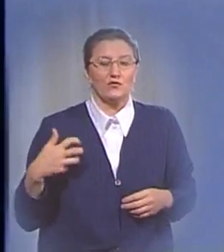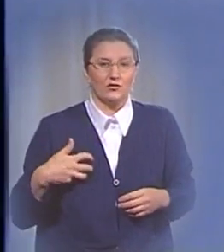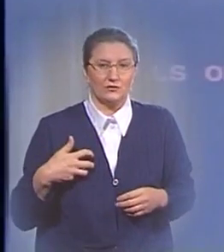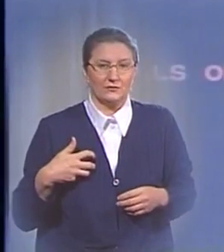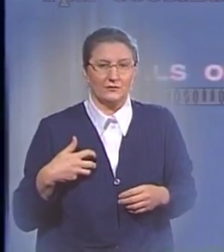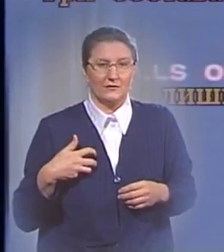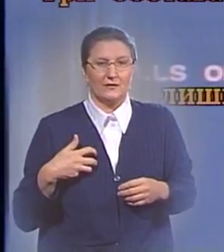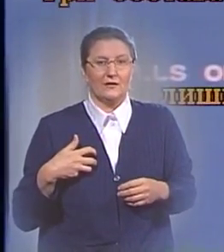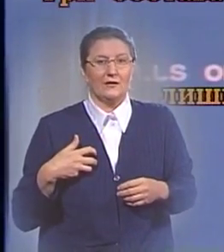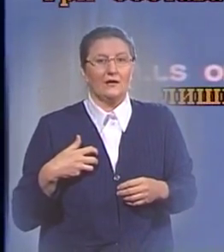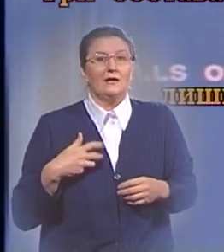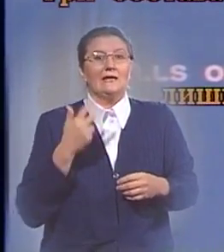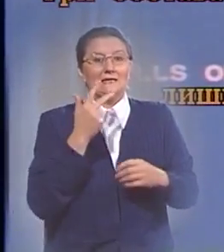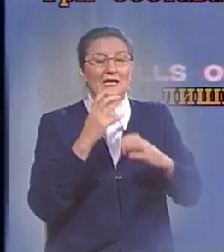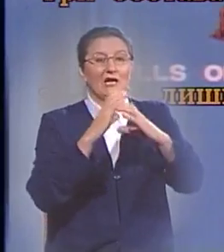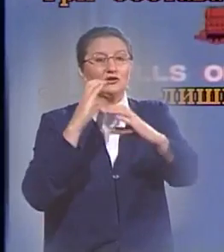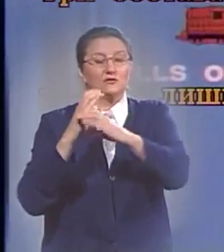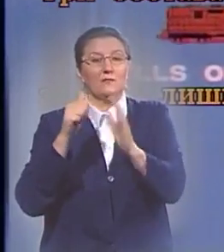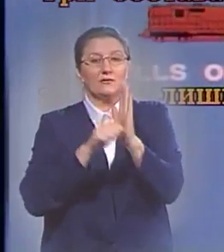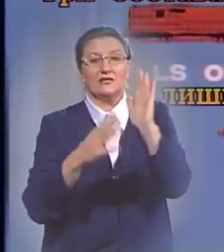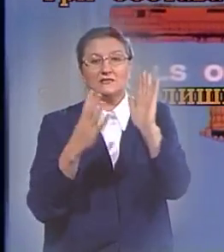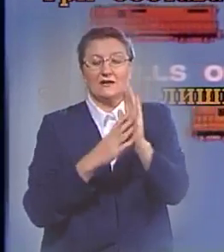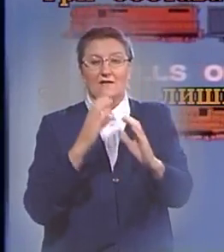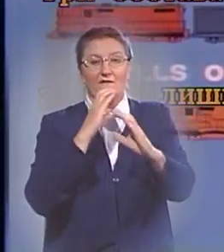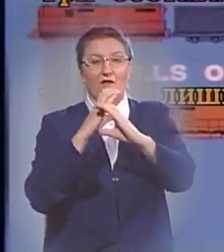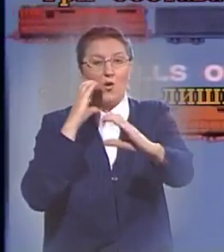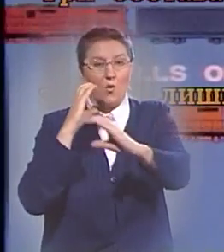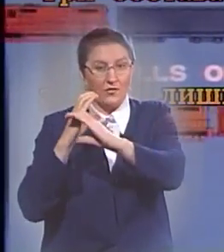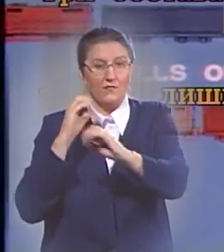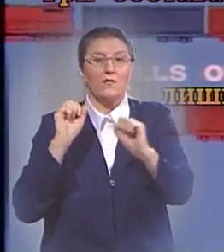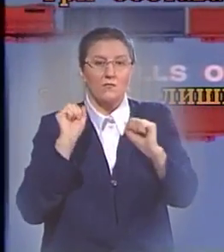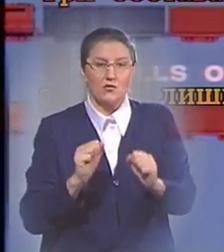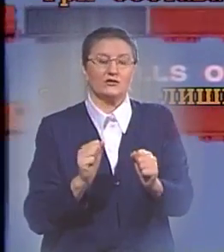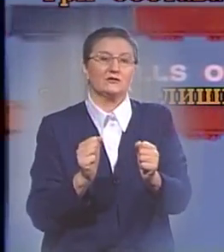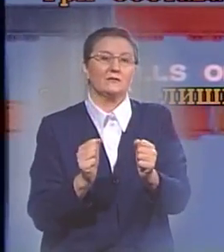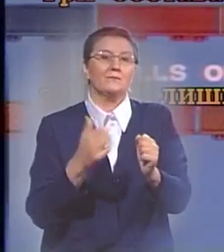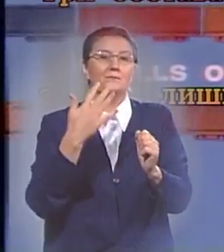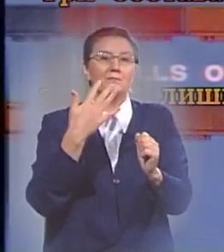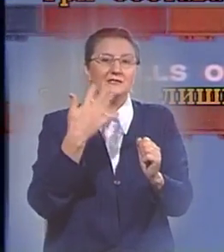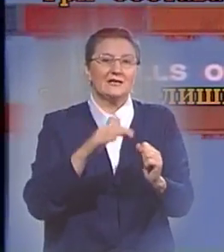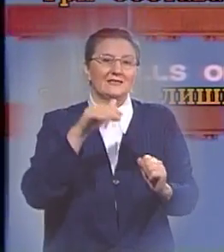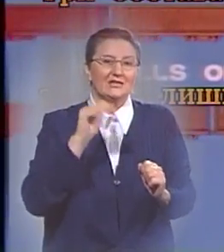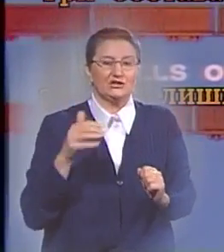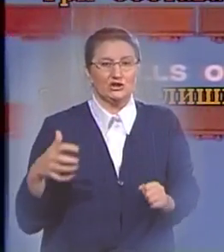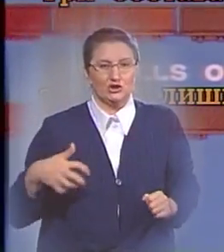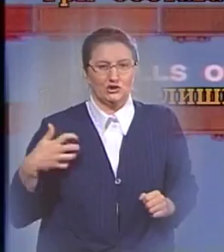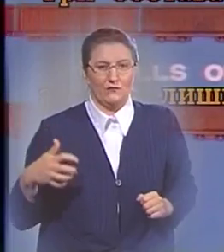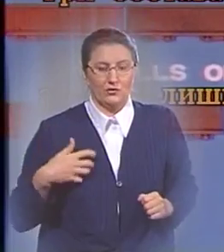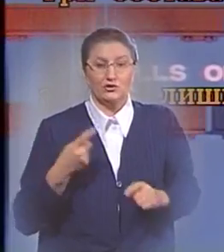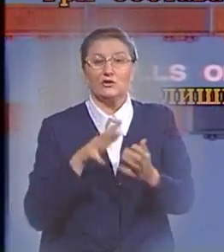Таким образом, три состава по 69 вагонов смогут вместить 50 тысяч животных, что займет лишь